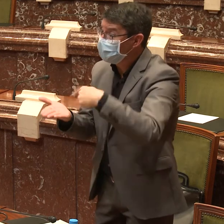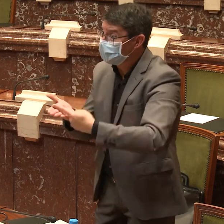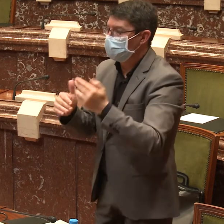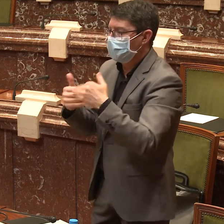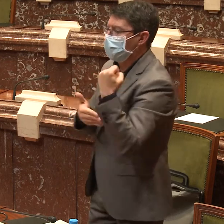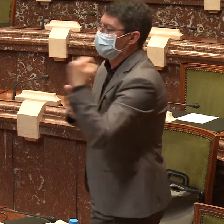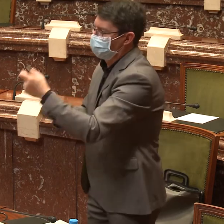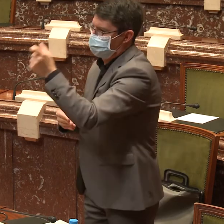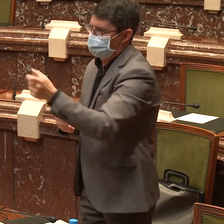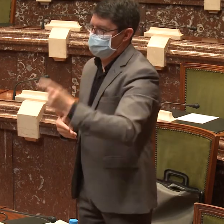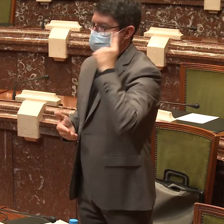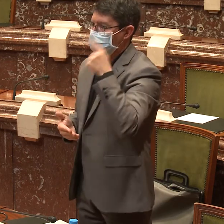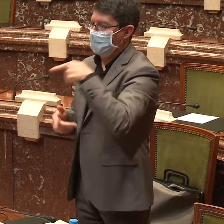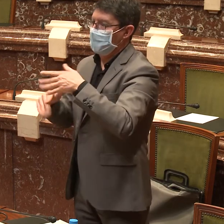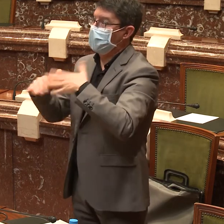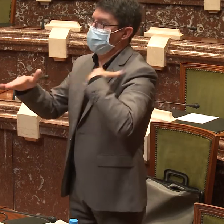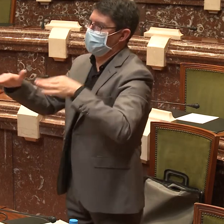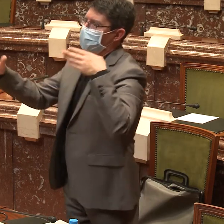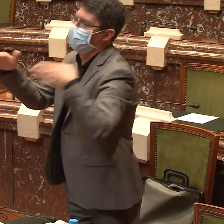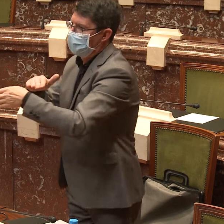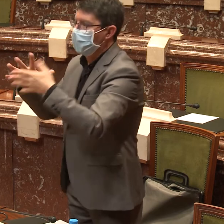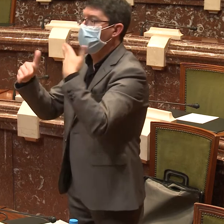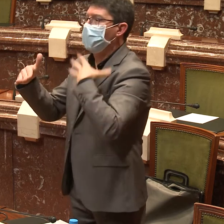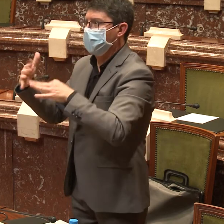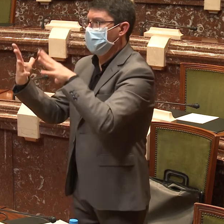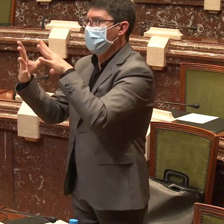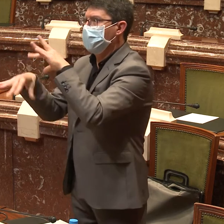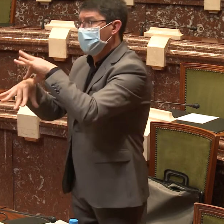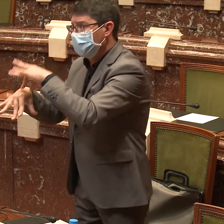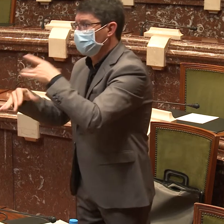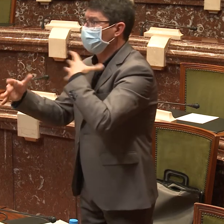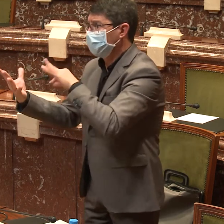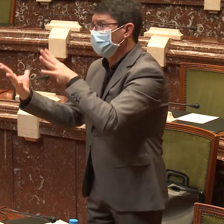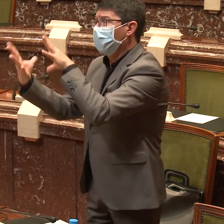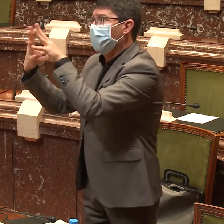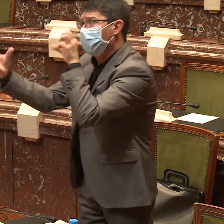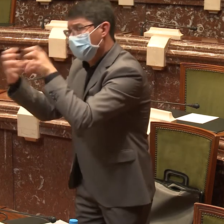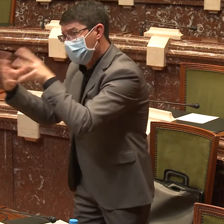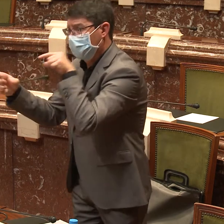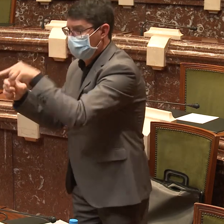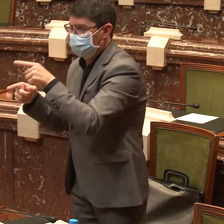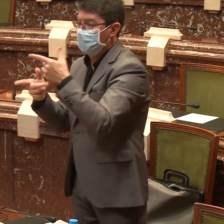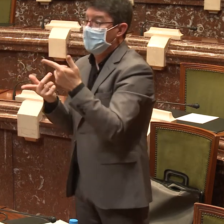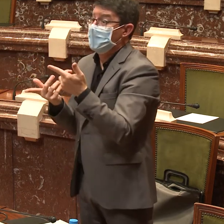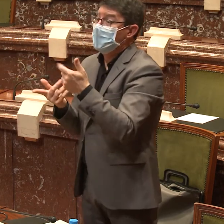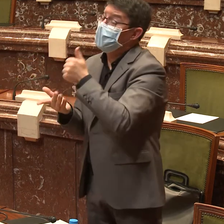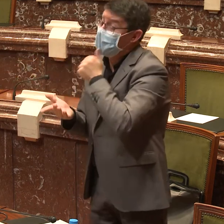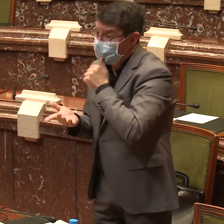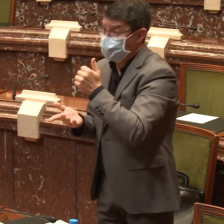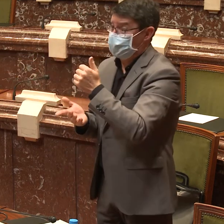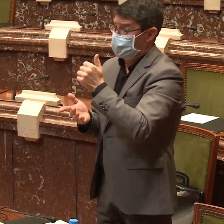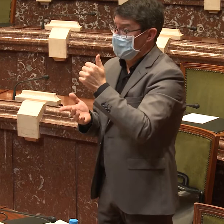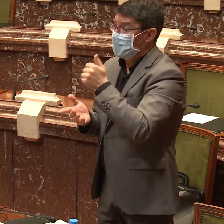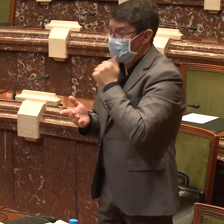trabajo intentamos amoldarnos de hacer una… Intentamos dar la mejor adaptación y dar